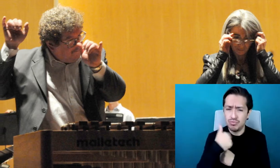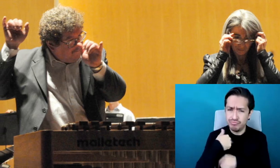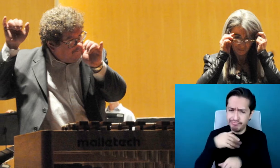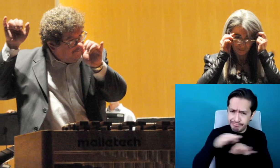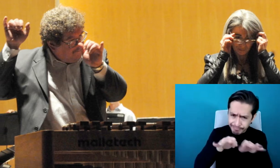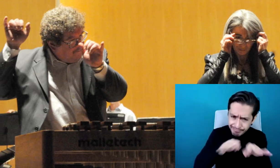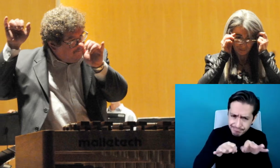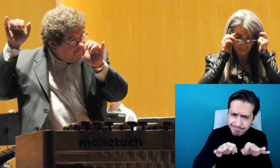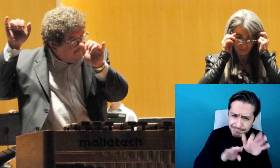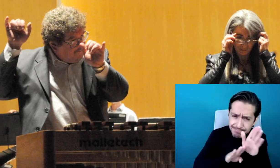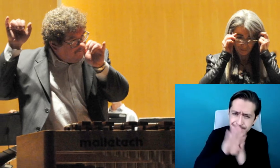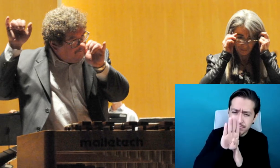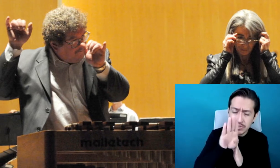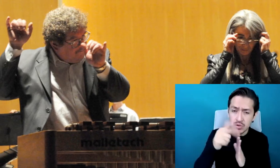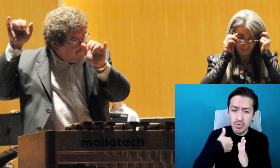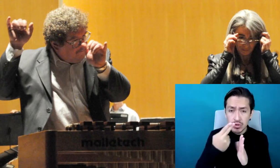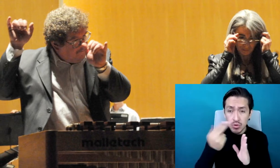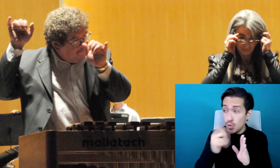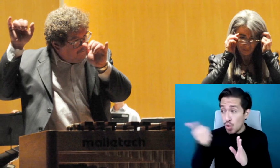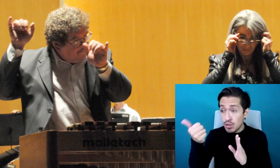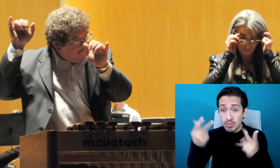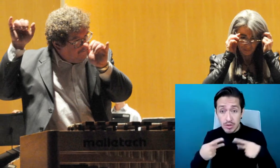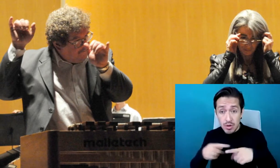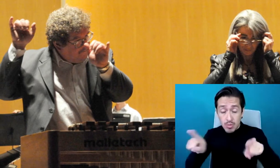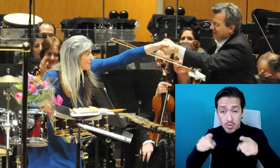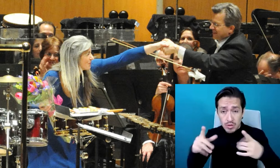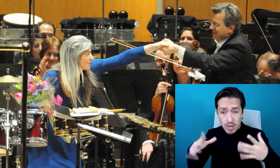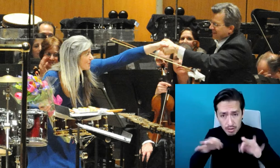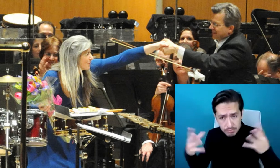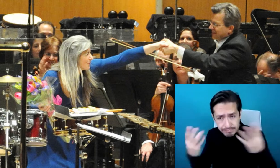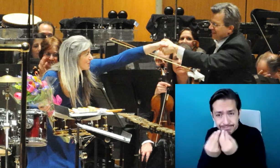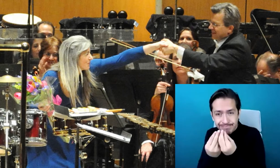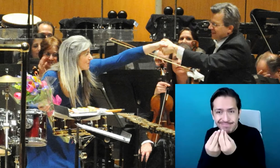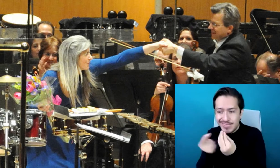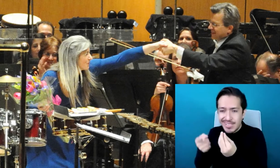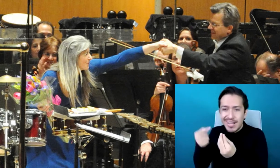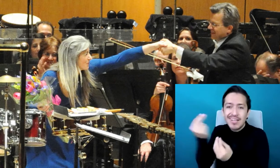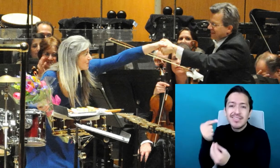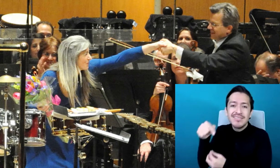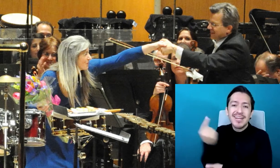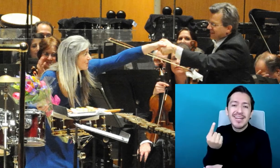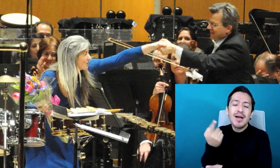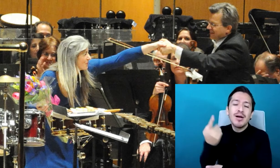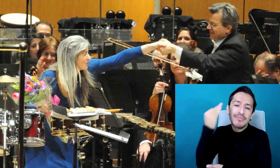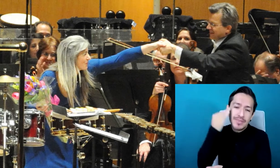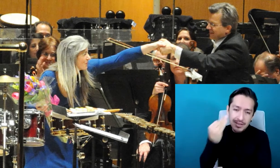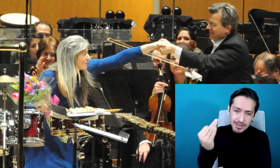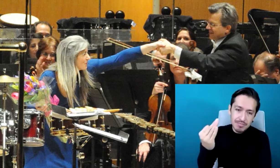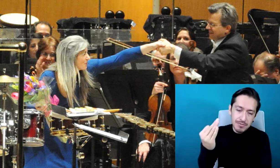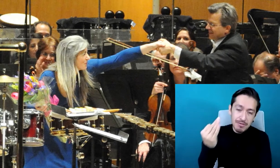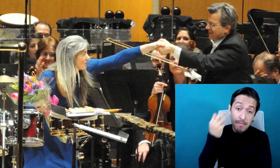necesito tiempo. Para trabajar con otros músicos, necesito tiempo. Entonces el tiempo es el mayor